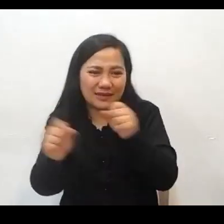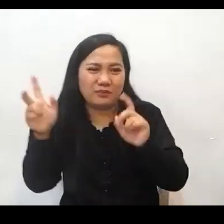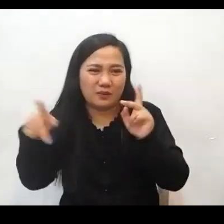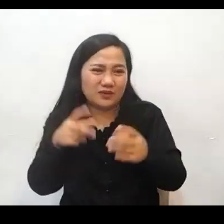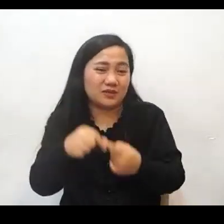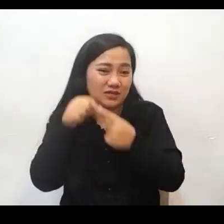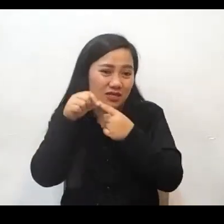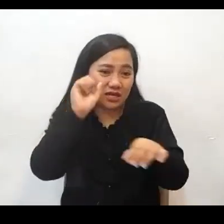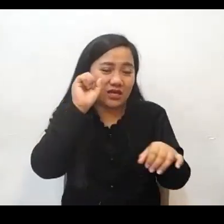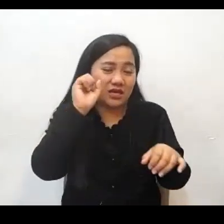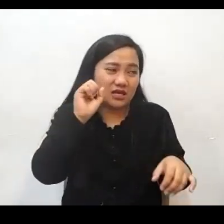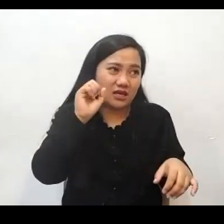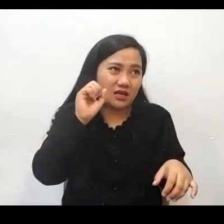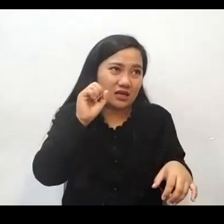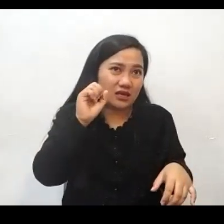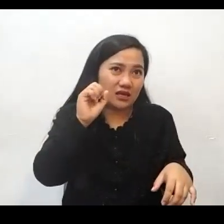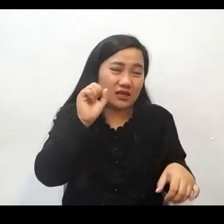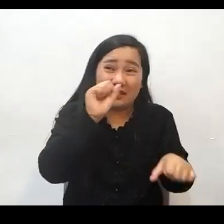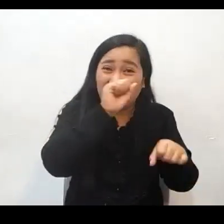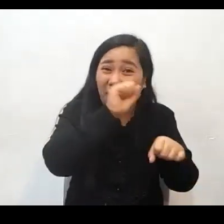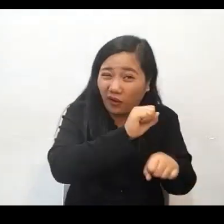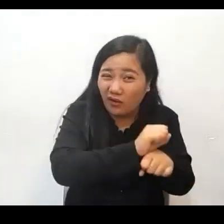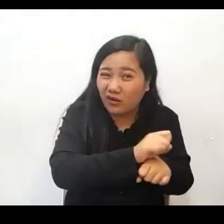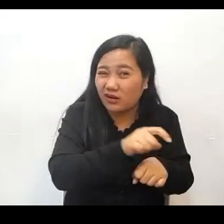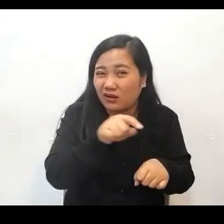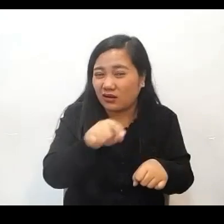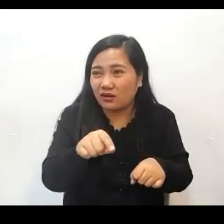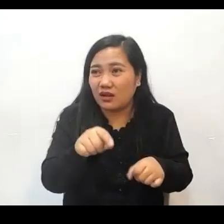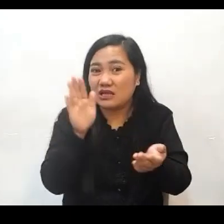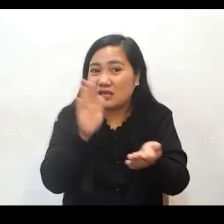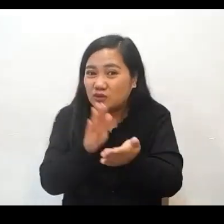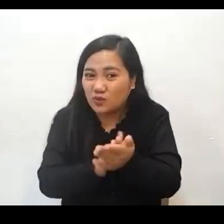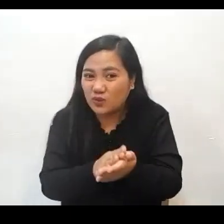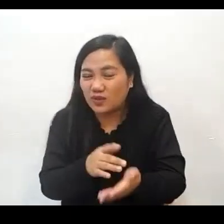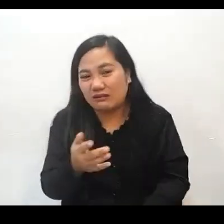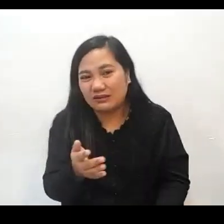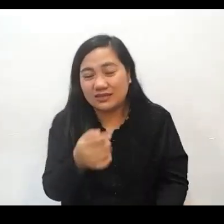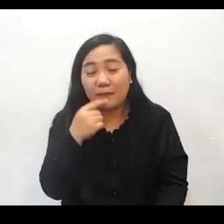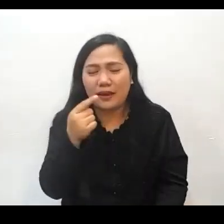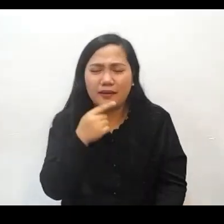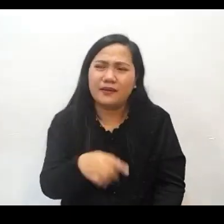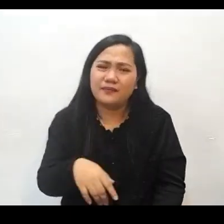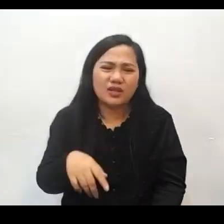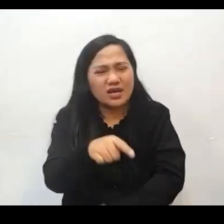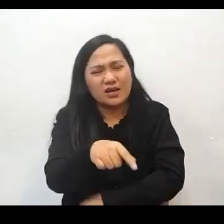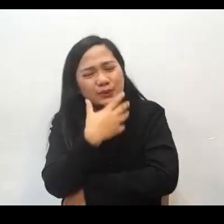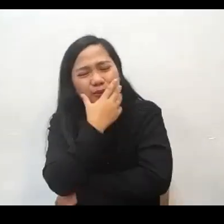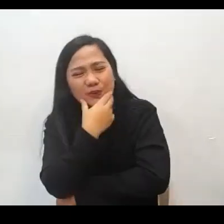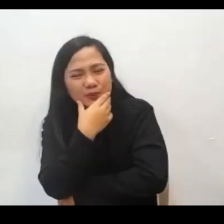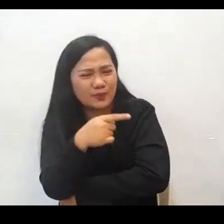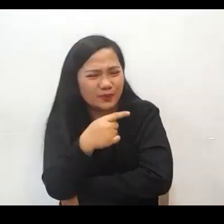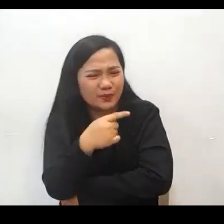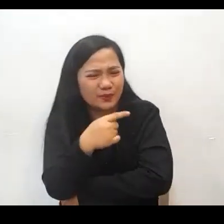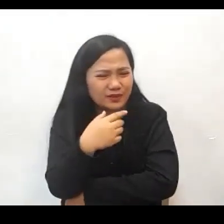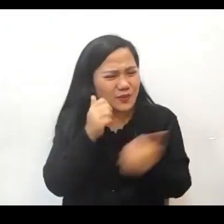she is really good and beautiful. kaya siya talaga ay napaka-buti at